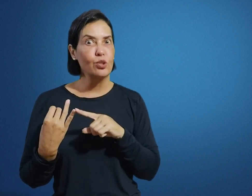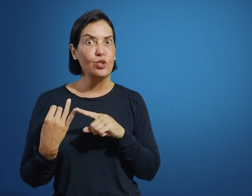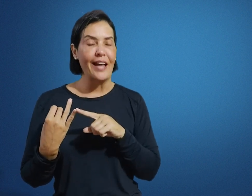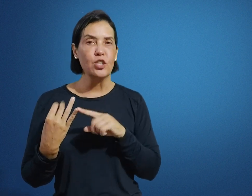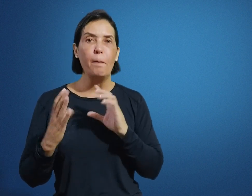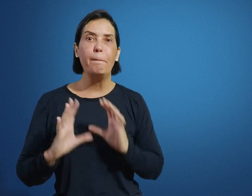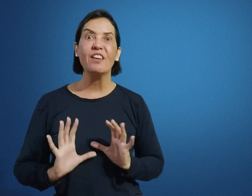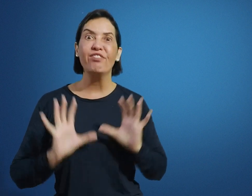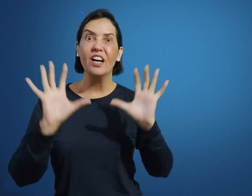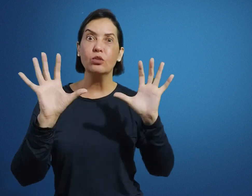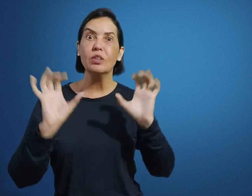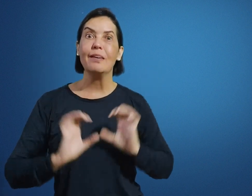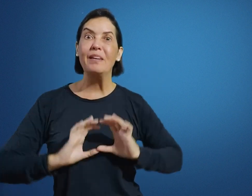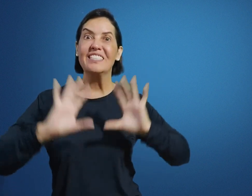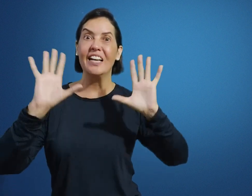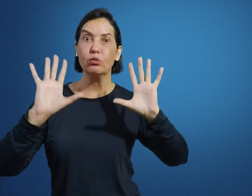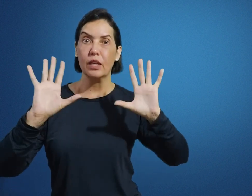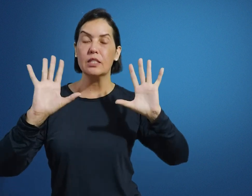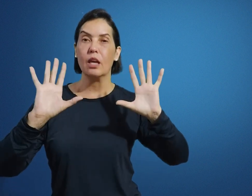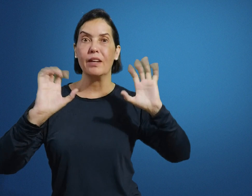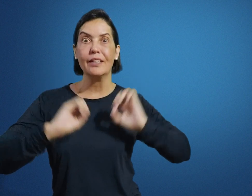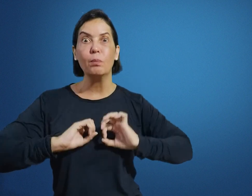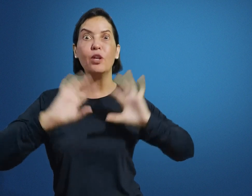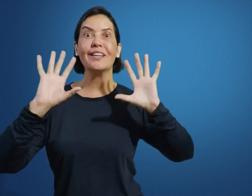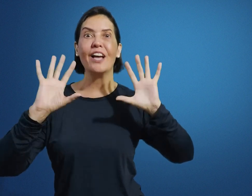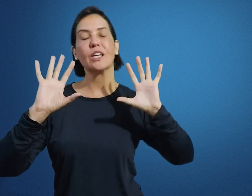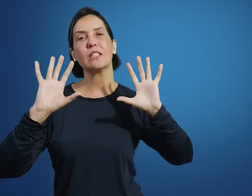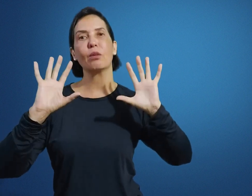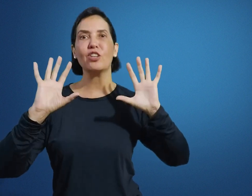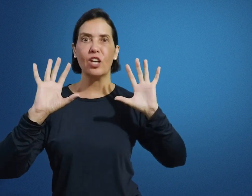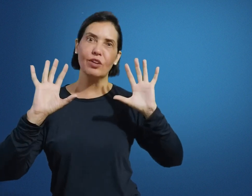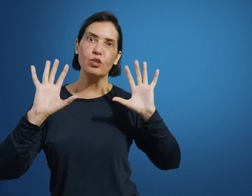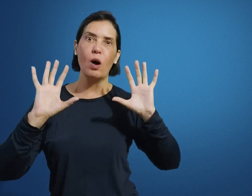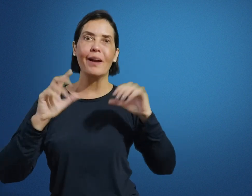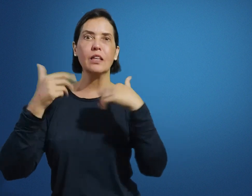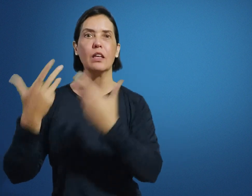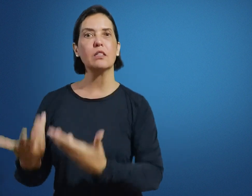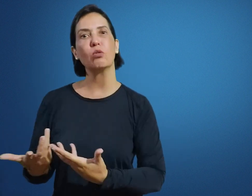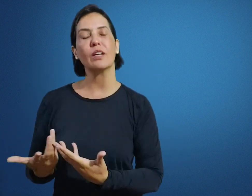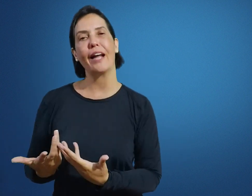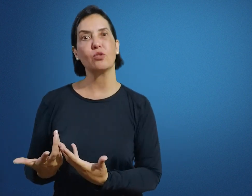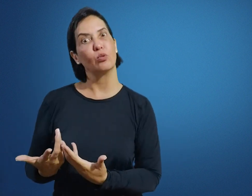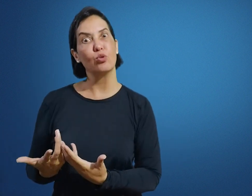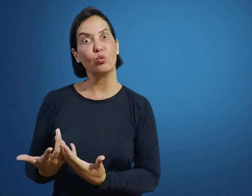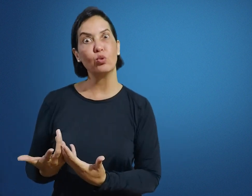surdidástica, privando e prisando, né, sempre, né, dando prioridade na questão imagética visual para atender essas singularidades ao aluno surdo,